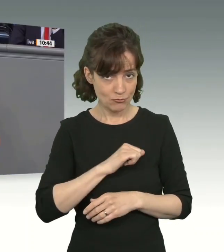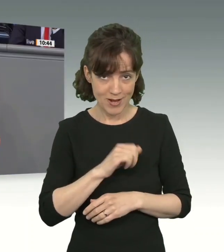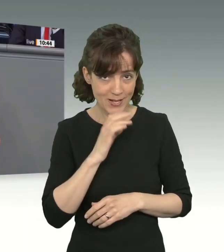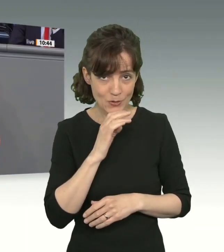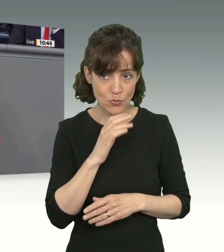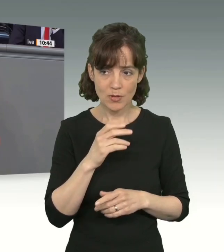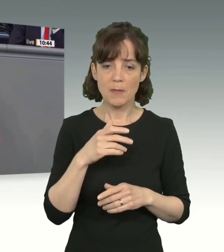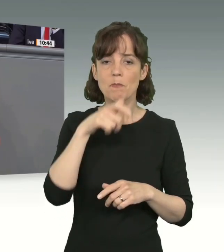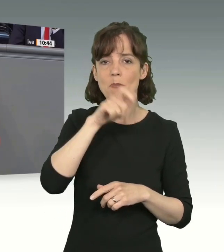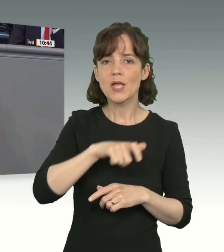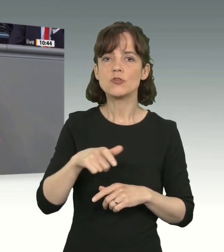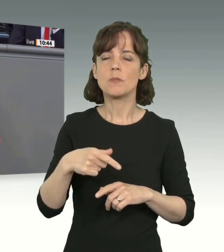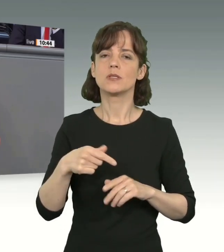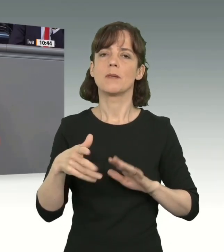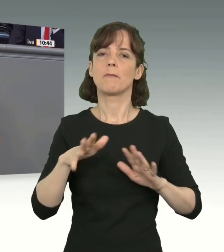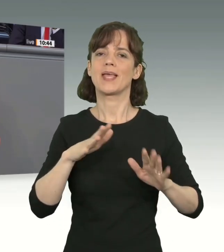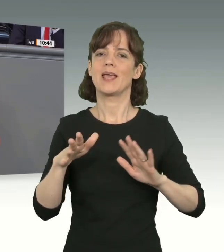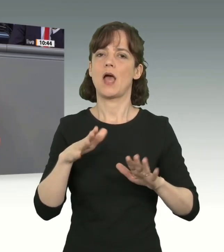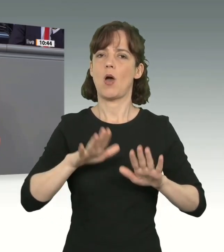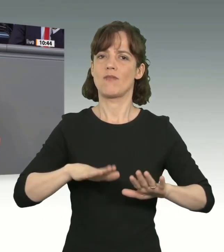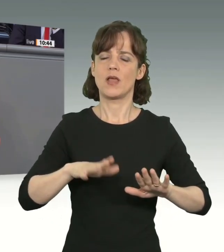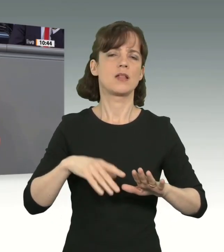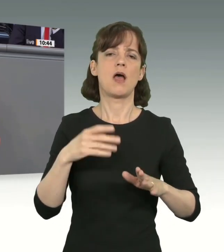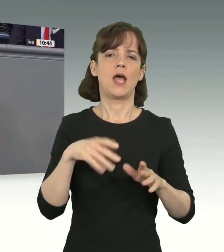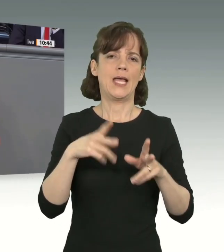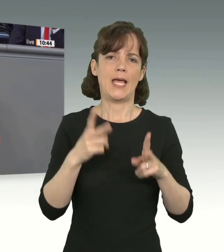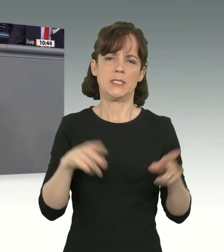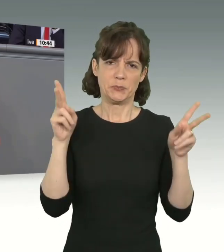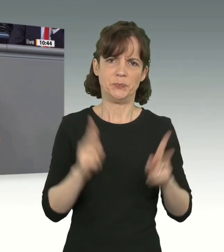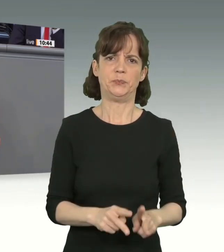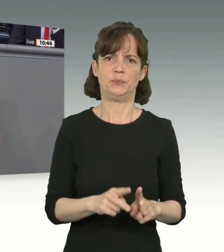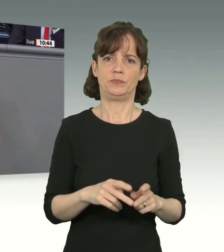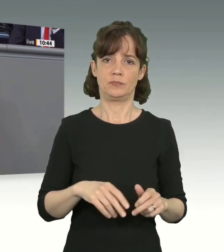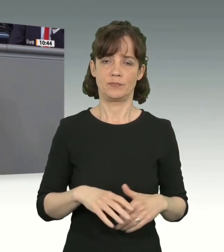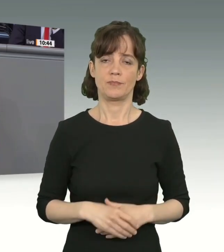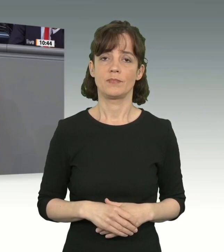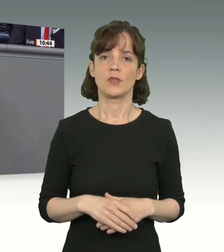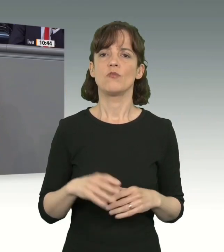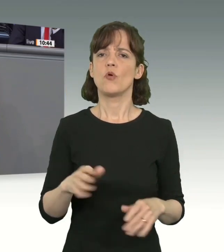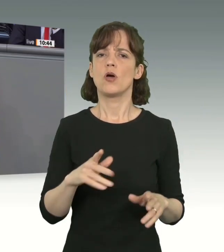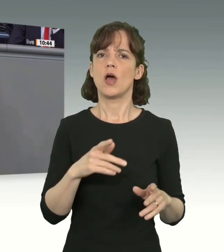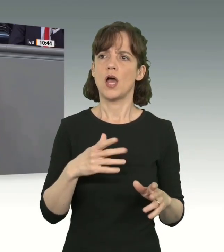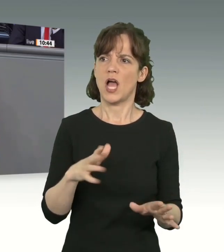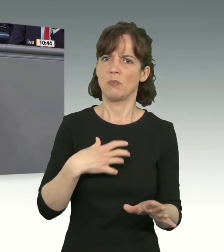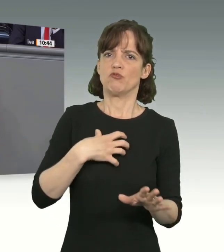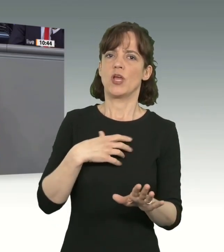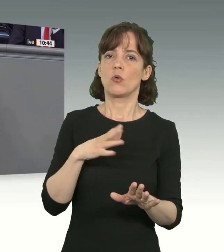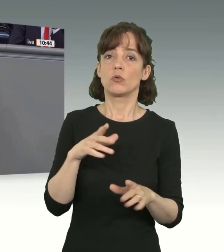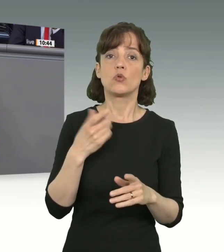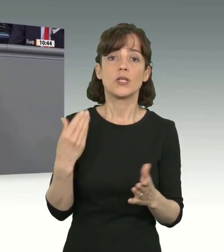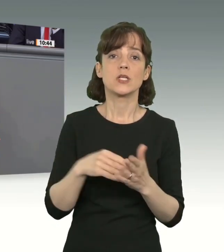Menschen mit prekärem Aufenthalt ihre Rechte noch weiter einzuschränken. Zur Abschreckung wollen Sie jetzt den